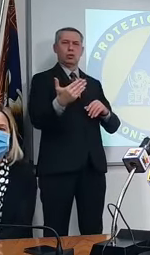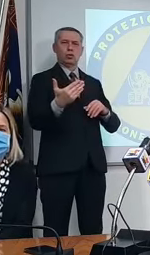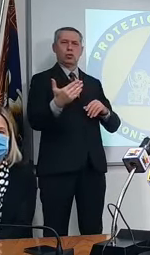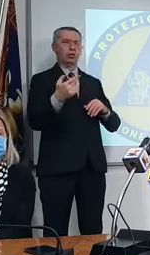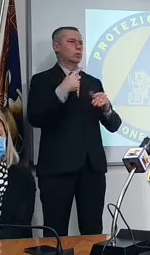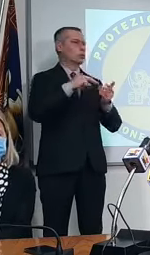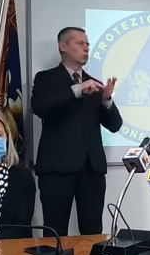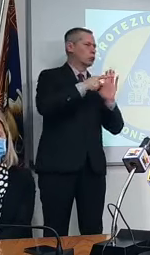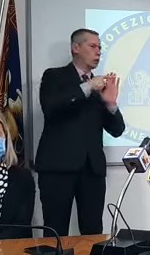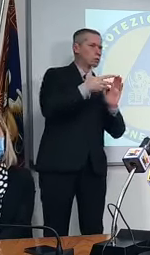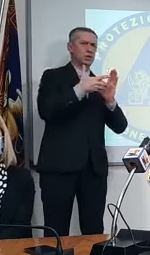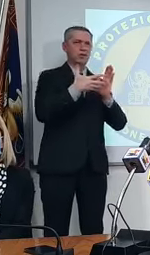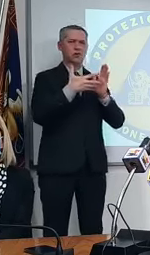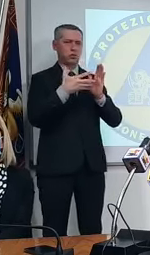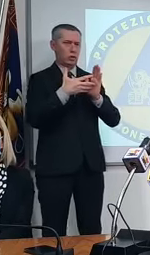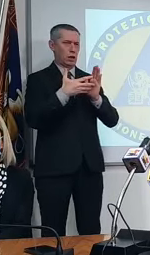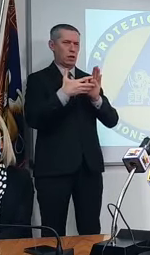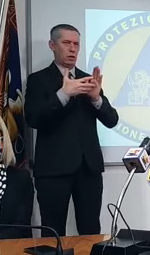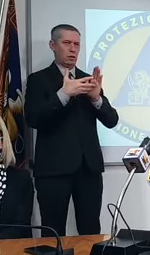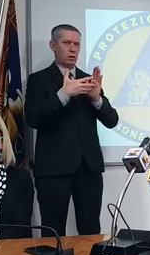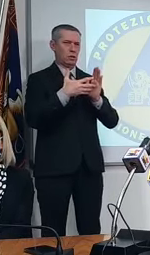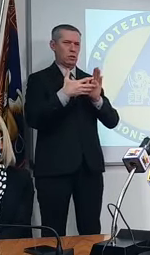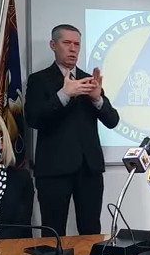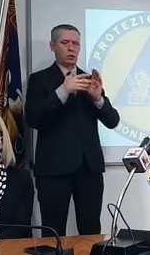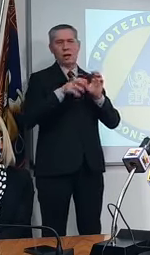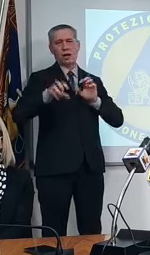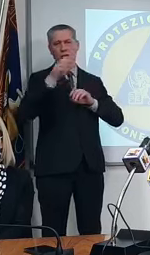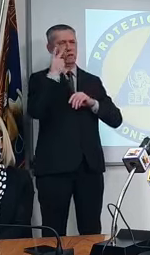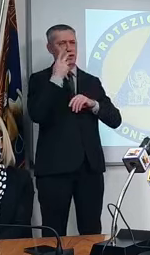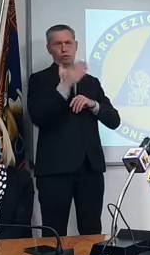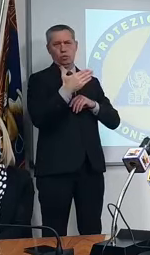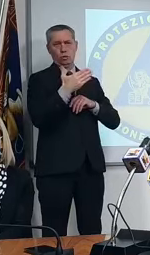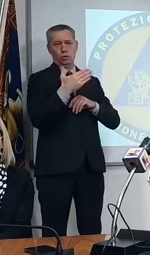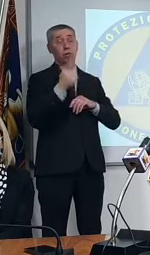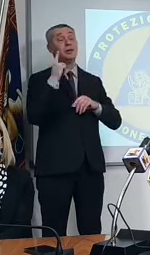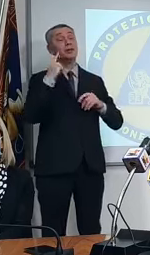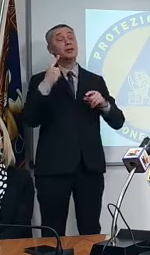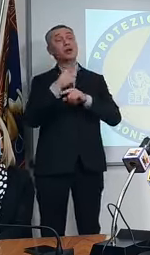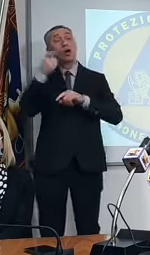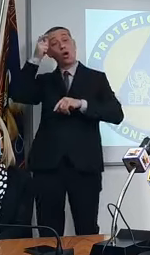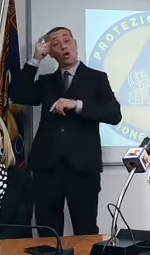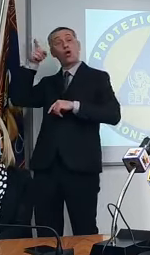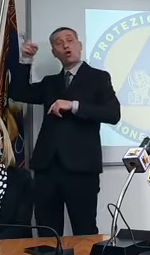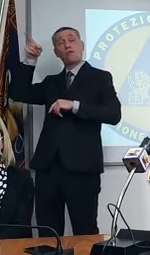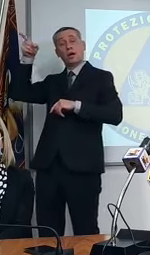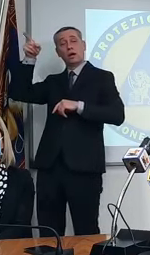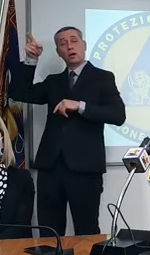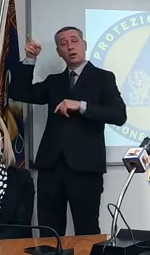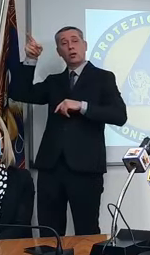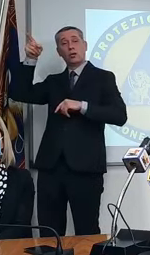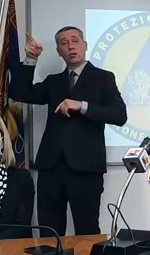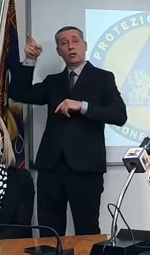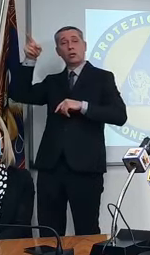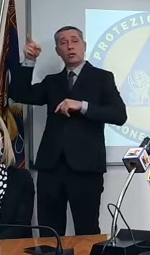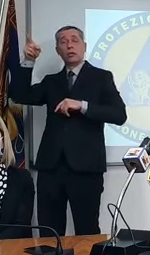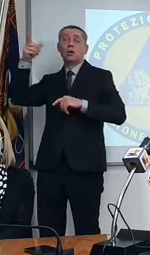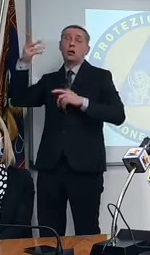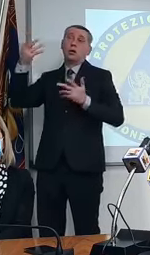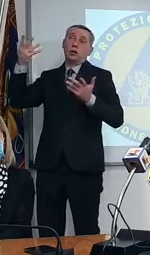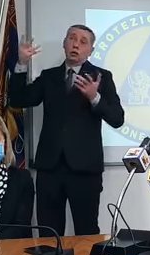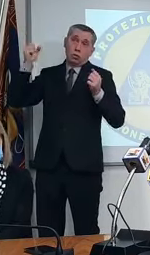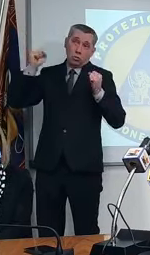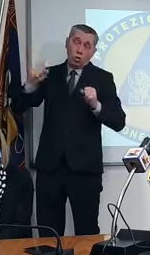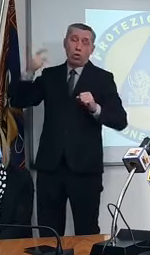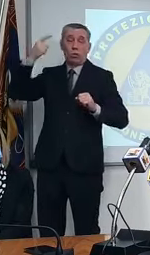se il governo ci mette una visione non medievale centralista ma rinascimentale